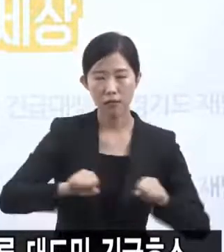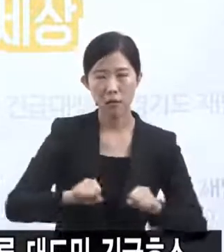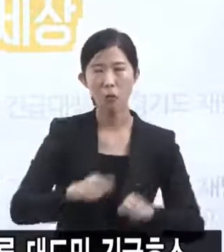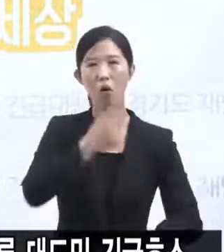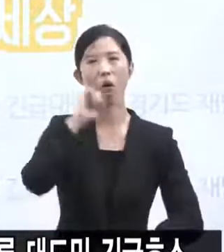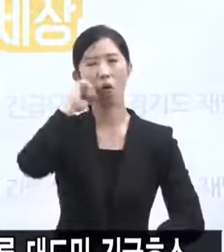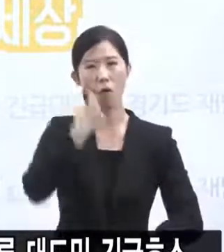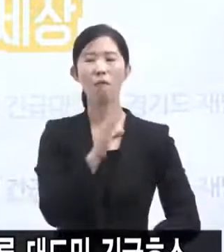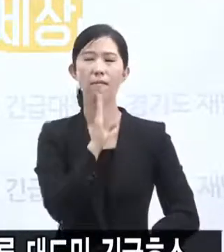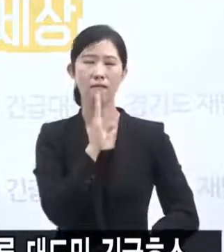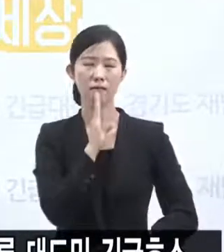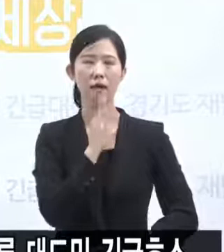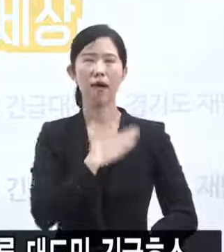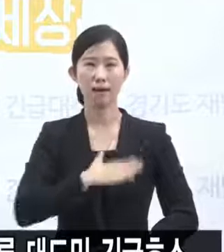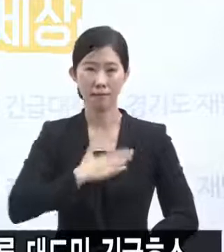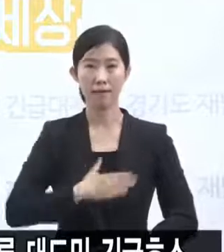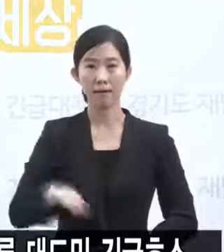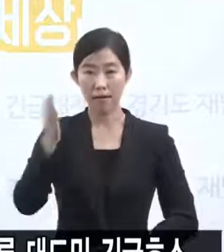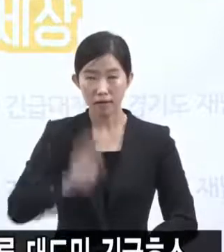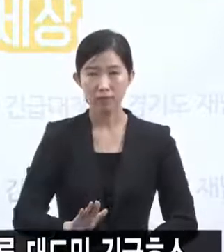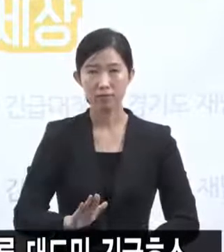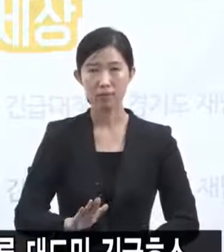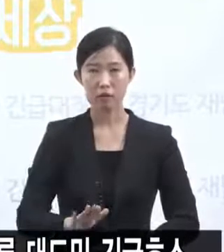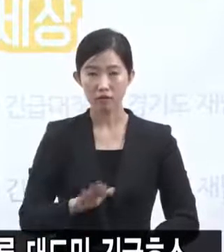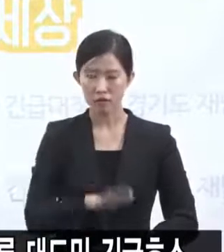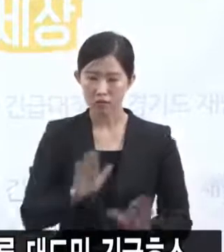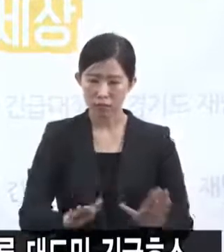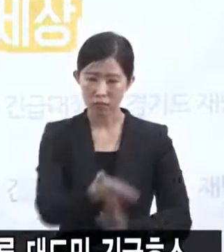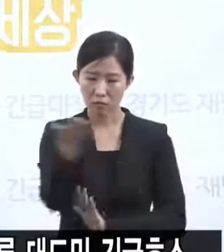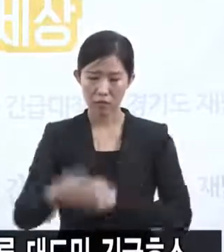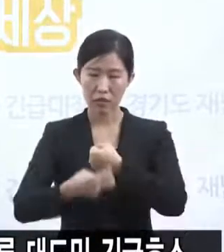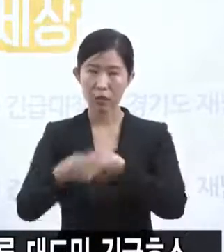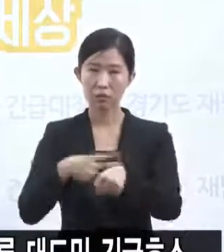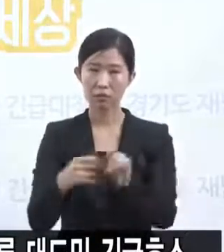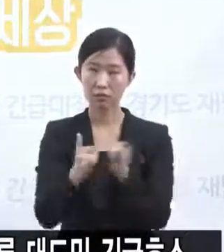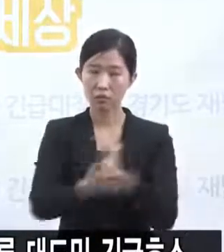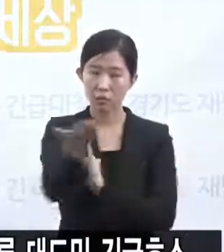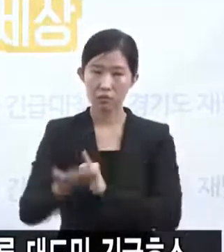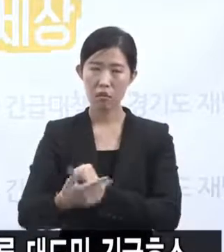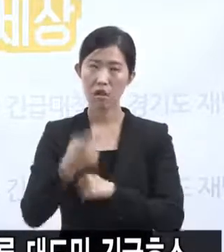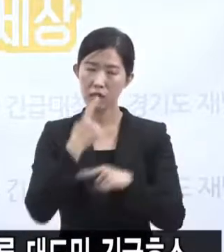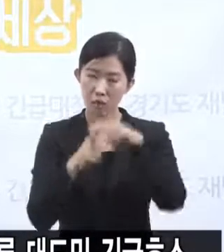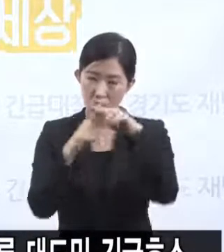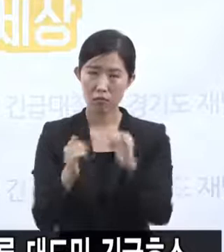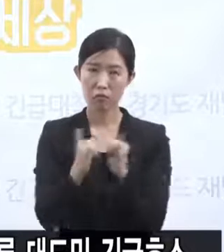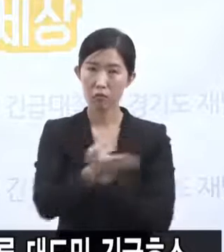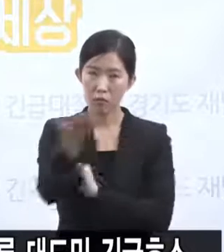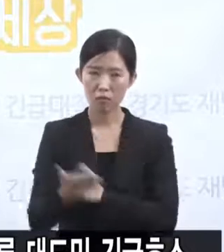추가로 요청해야 하는 마음이 무척 무겁습니다. 급격한 환자 증가와